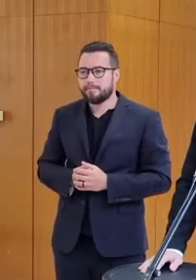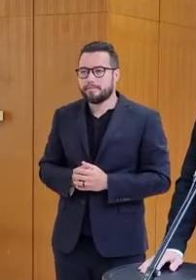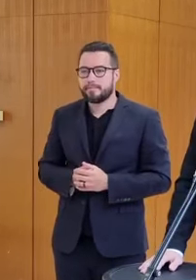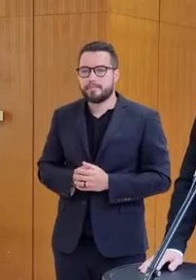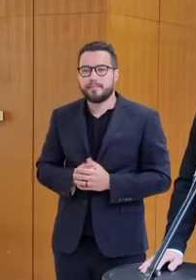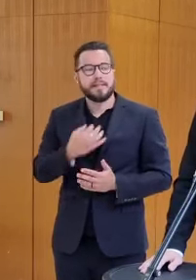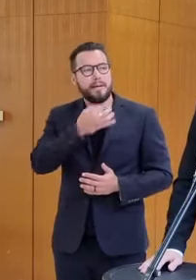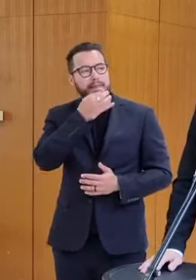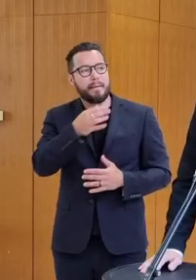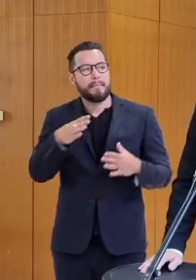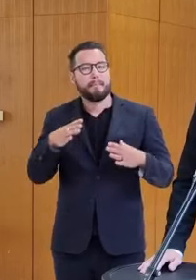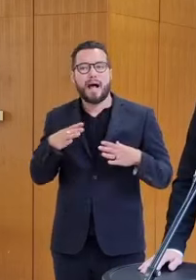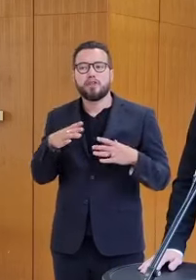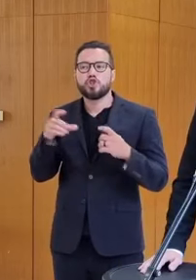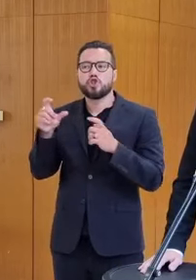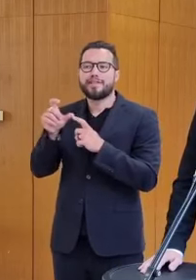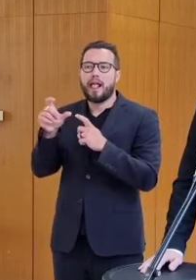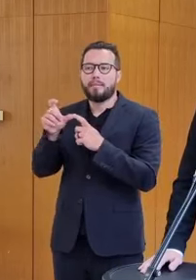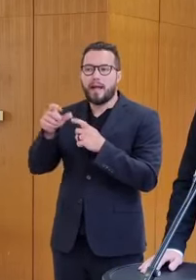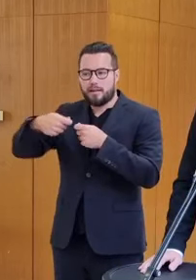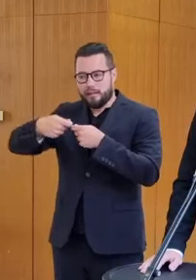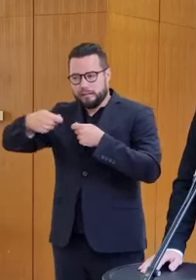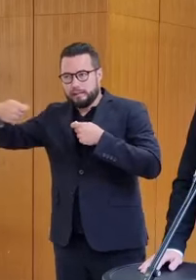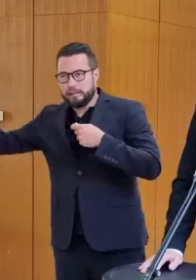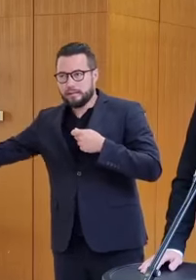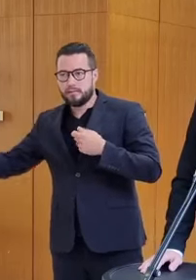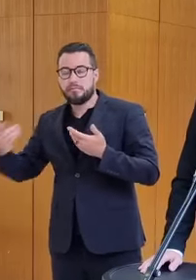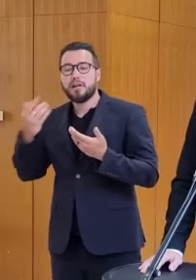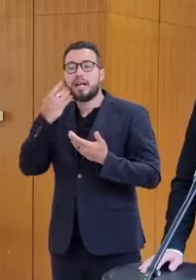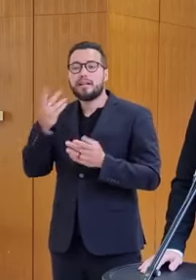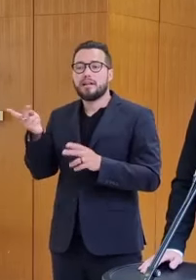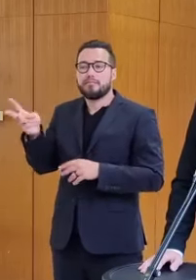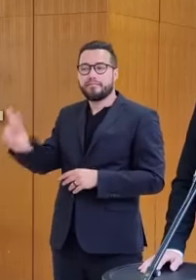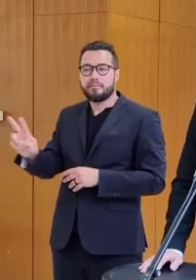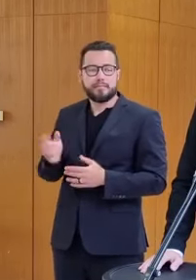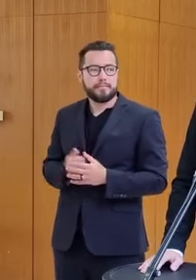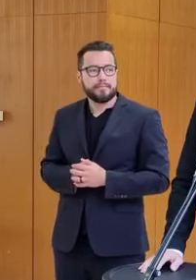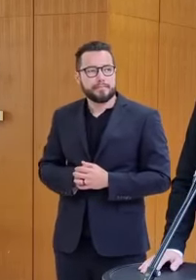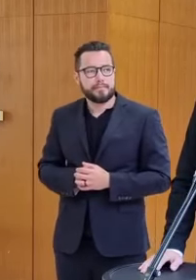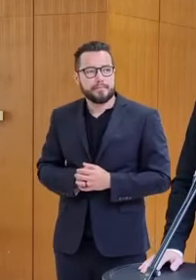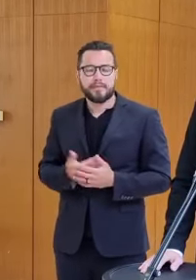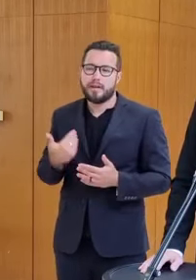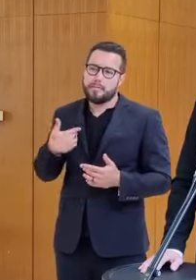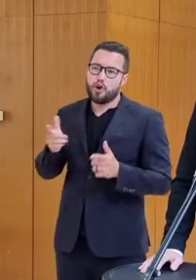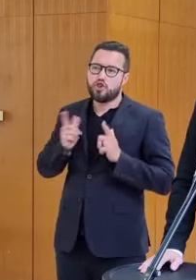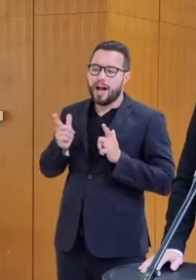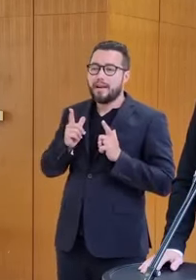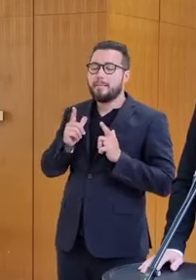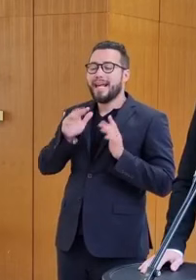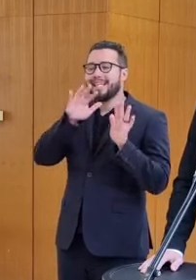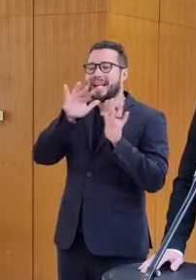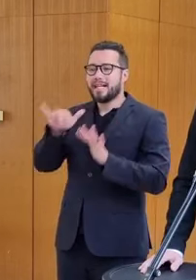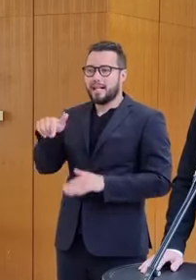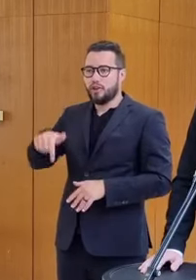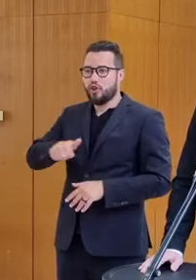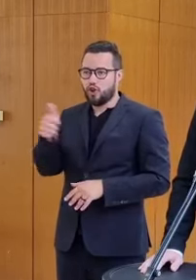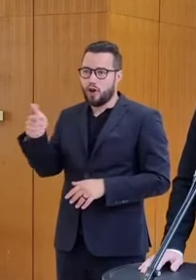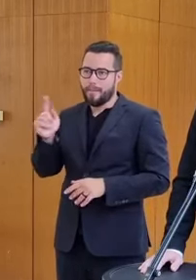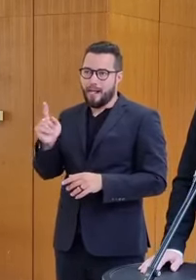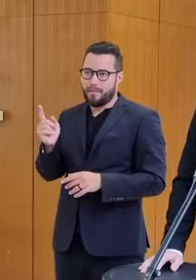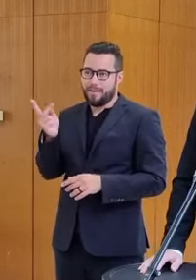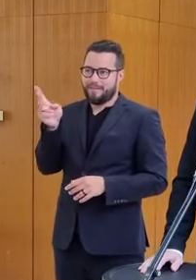Stoltenberg? Už máme, že keby by schop malo na to vymyť? Naše očakávanie je, že na jeseň tohto roku by mala nastať zmena.